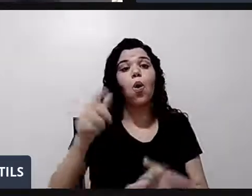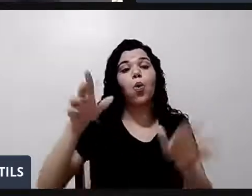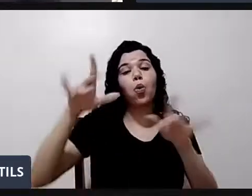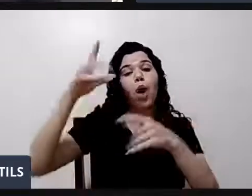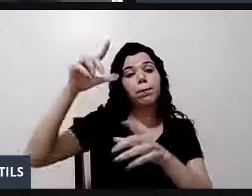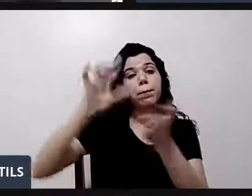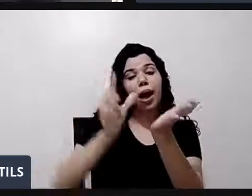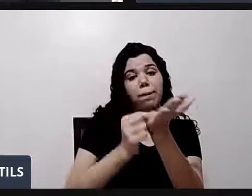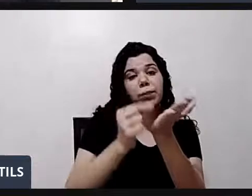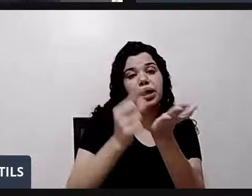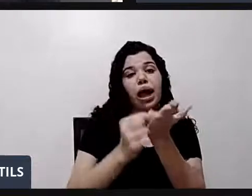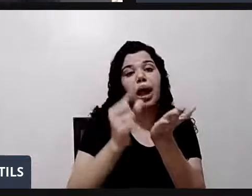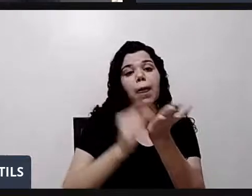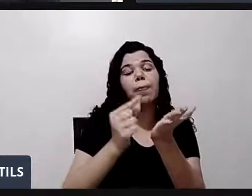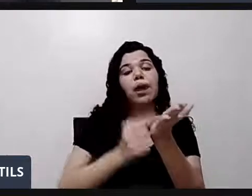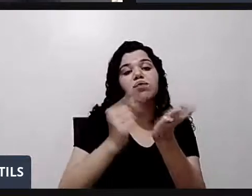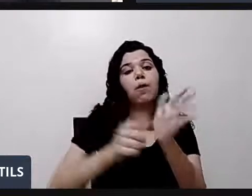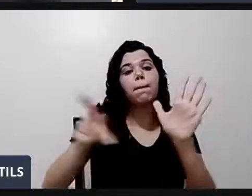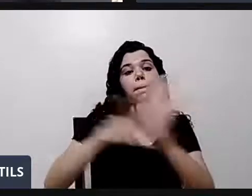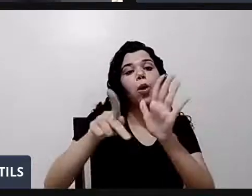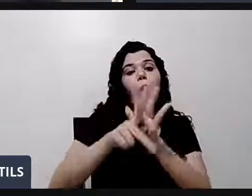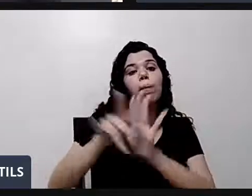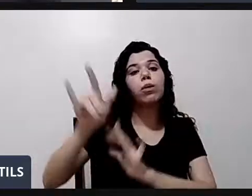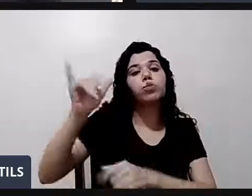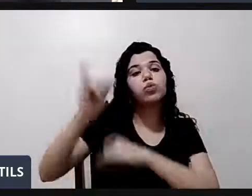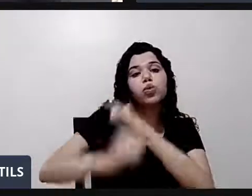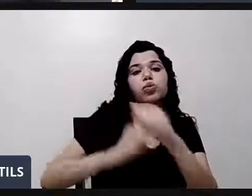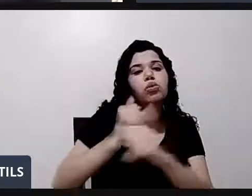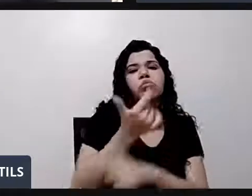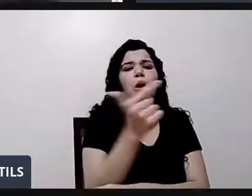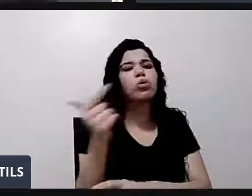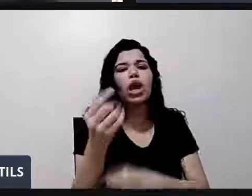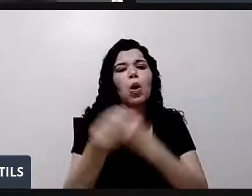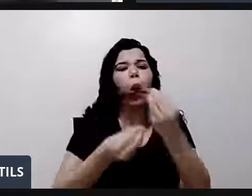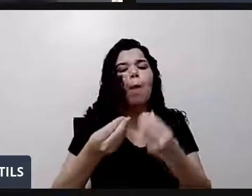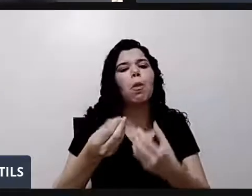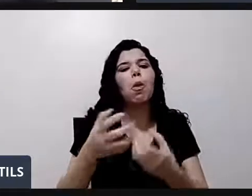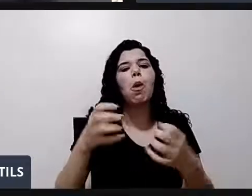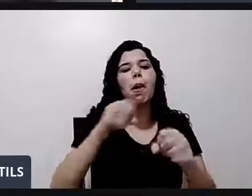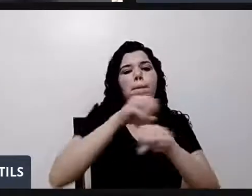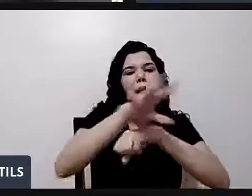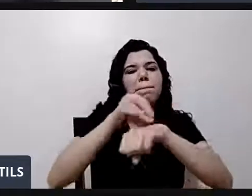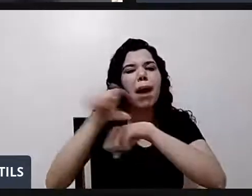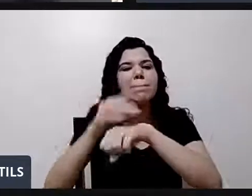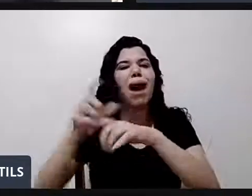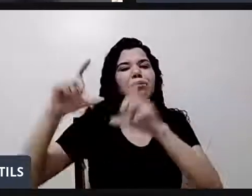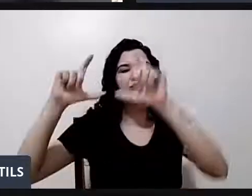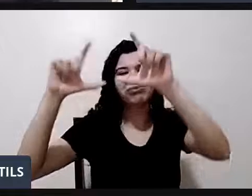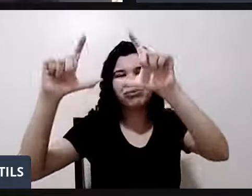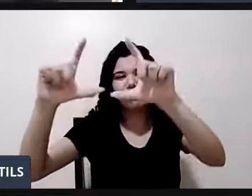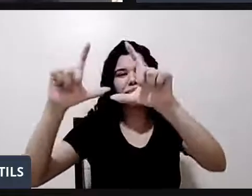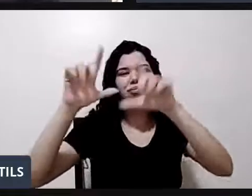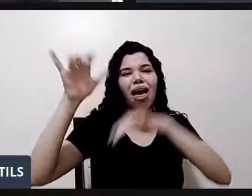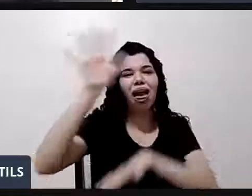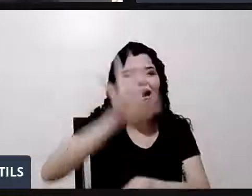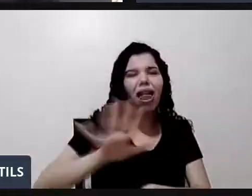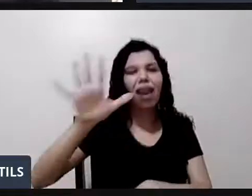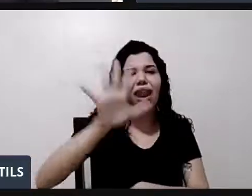que alguém vá compartilhar uma tela, tem uma dificuldade enorme. Ele tem uma dificuldade... Veja, o filho dele sabe e ele não sabe.